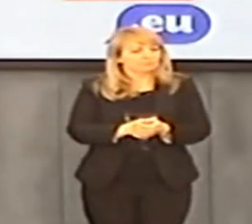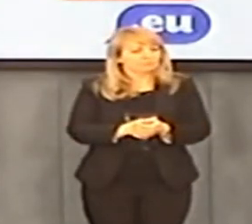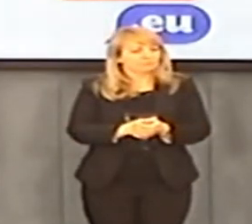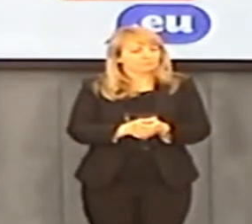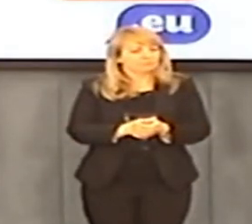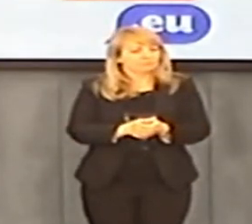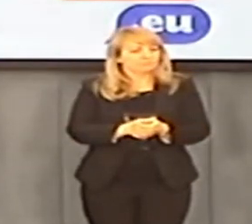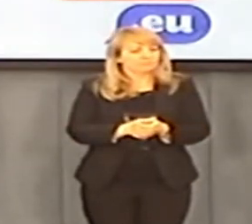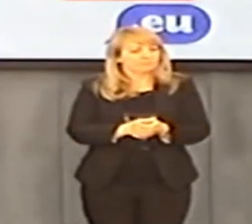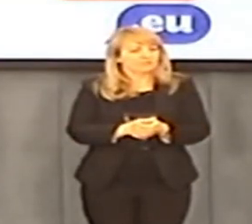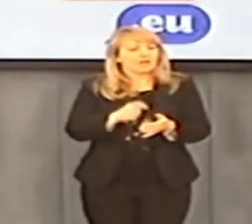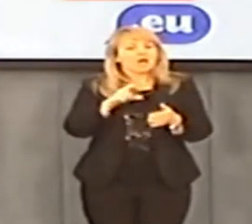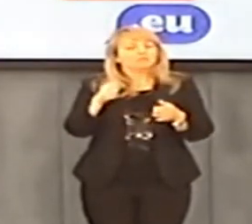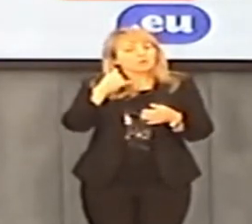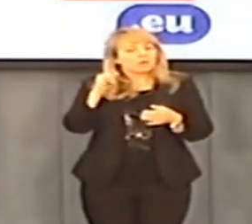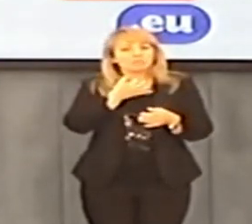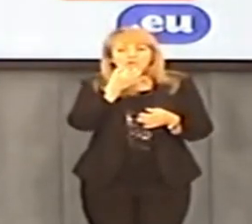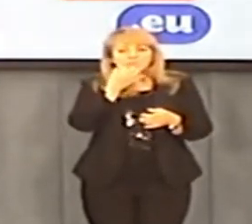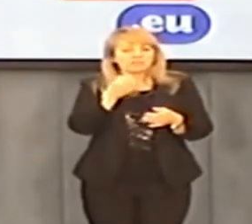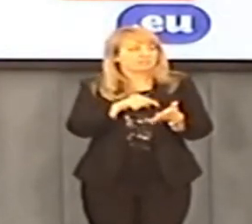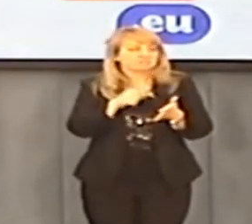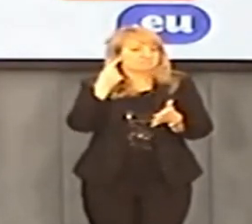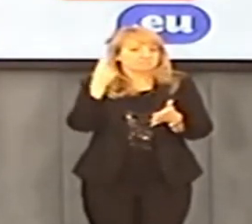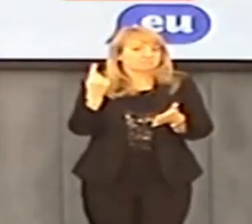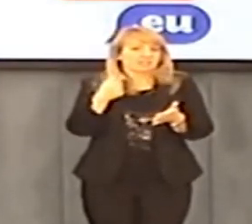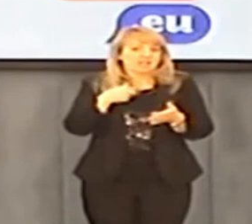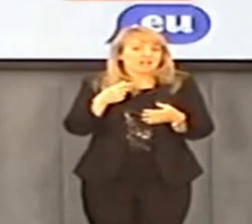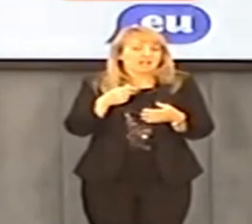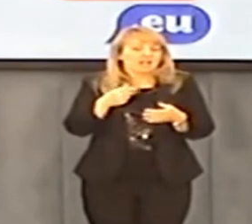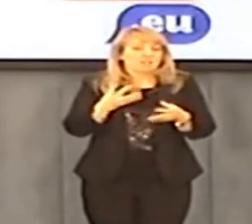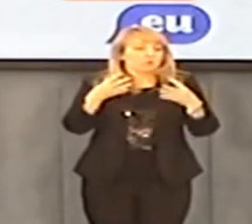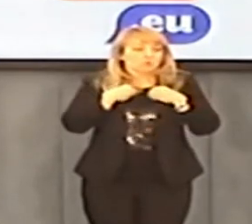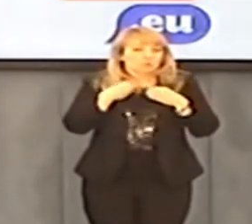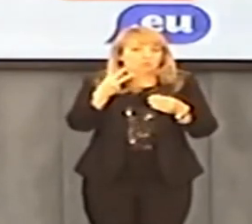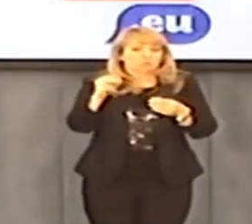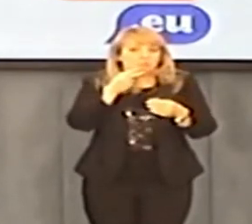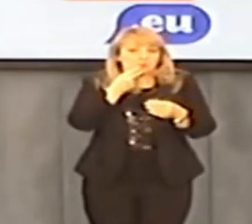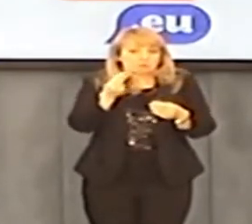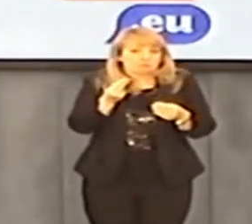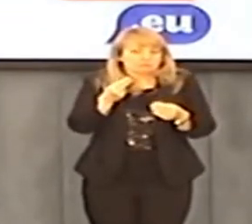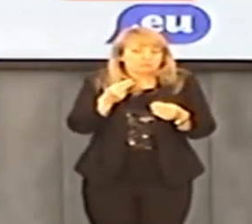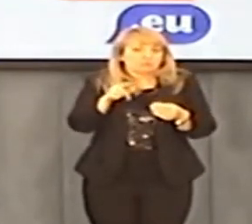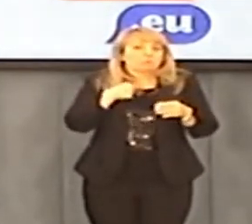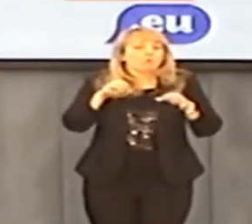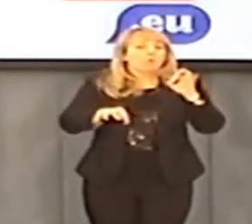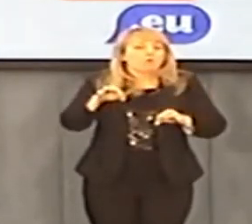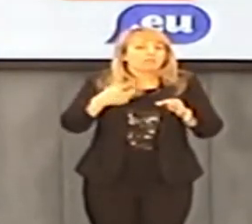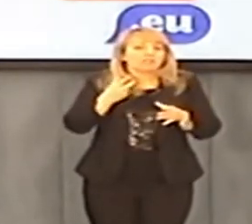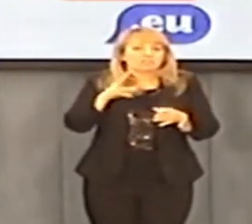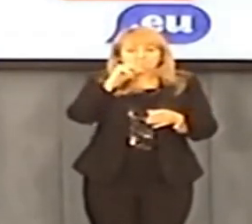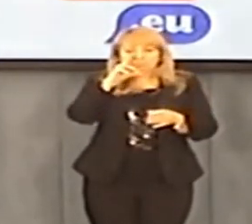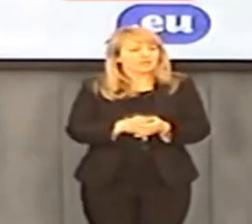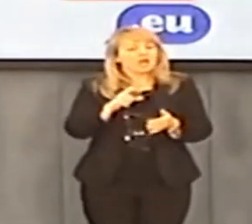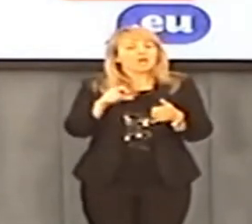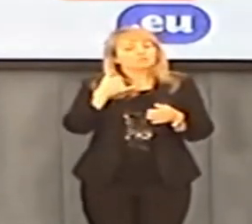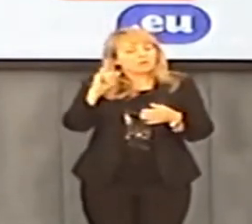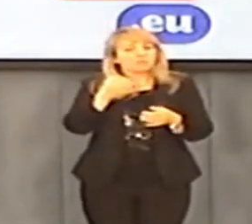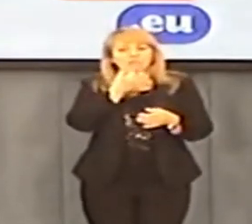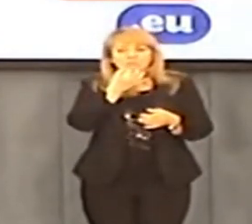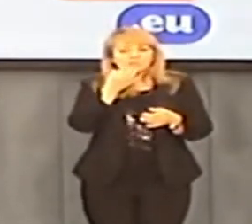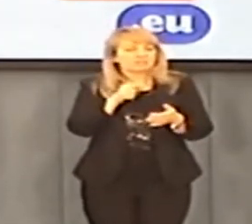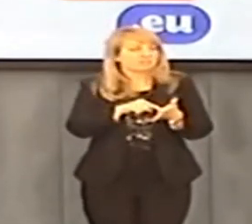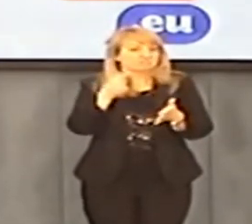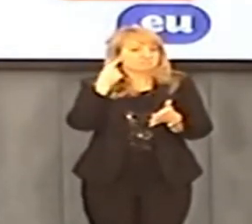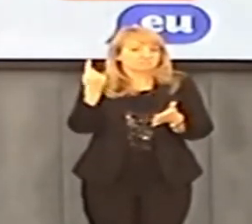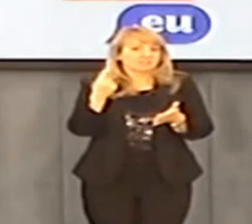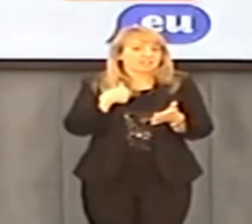punktu widzenia każdego z nas. Mnie to w ogóle nie obchodzi. Na te inne pytania pan w tej konferencji znalazł odpowiedź? W ogóle